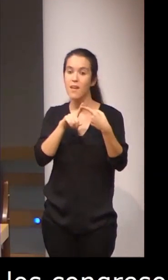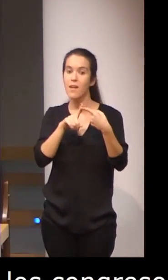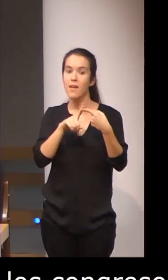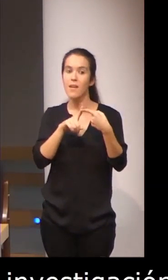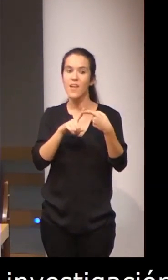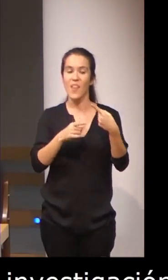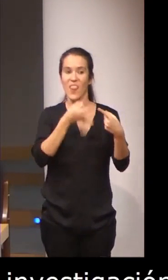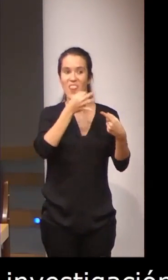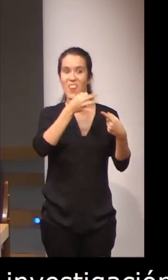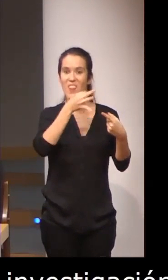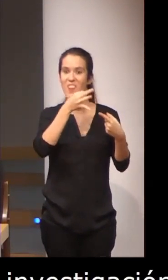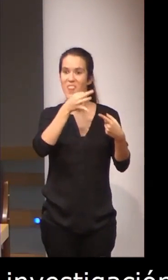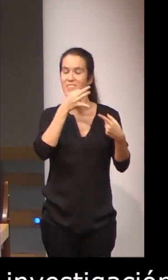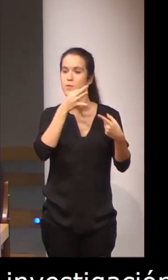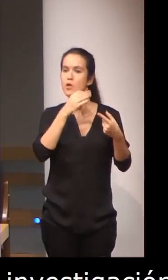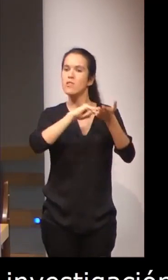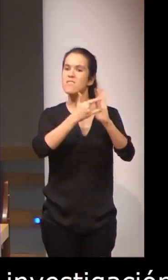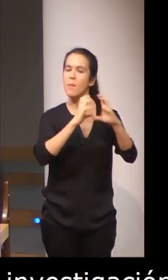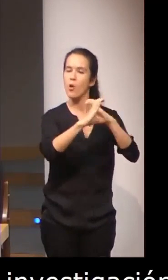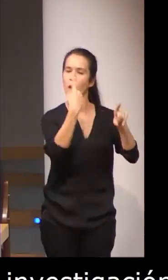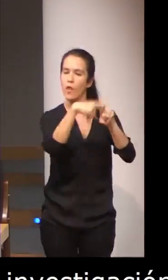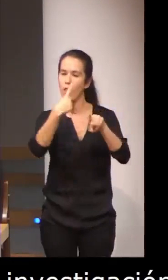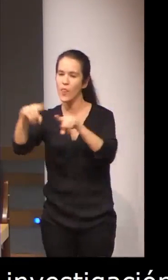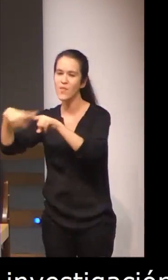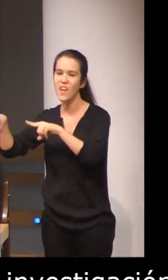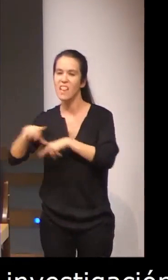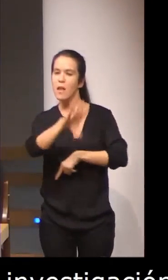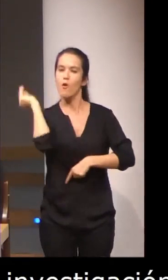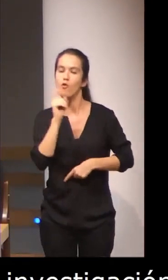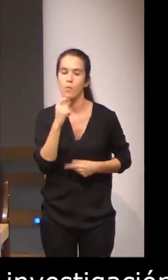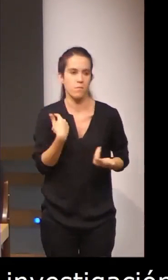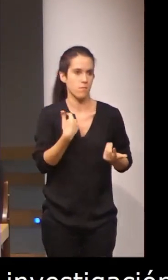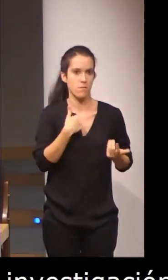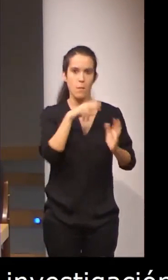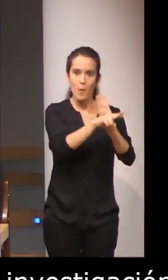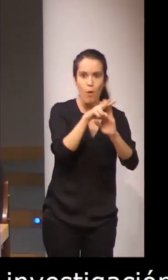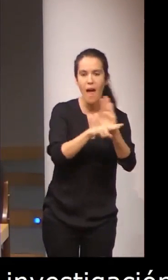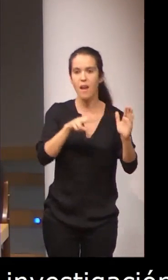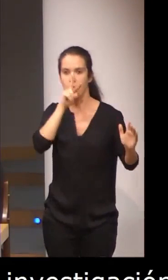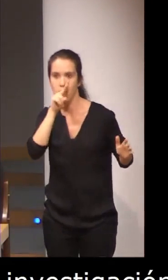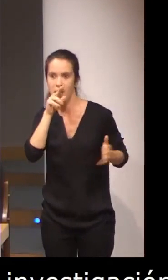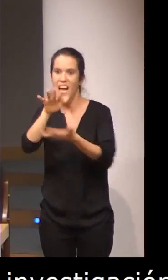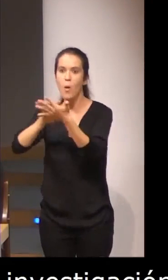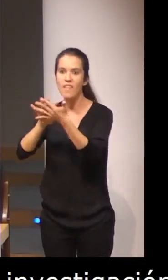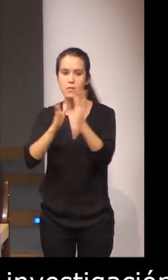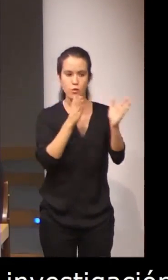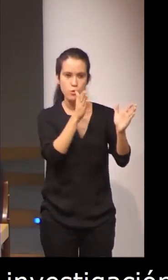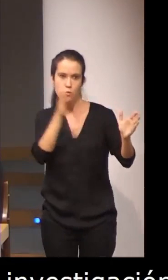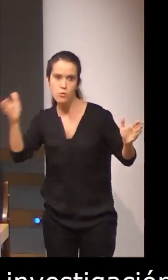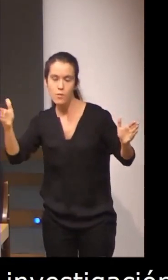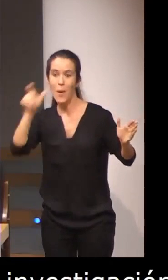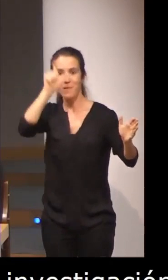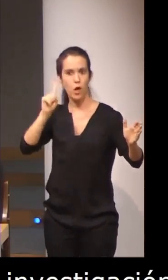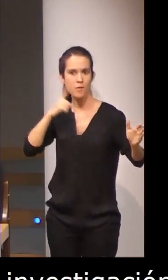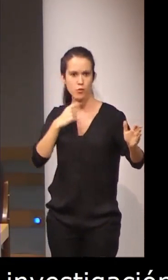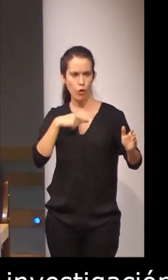discursos en diferentes sistemas de comunicación, comunicación bimodal, lengua oral, lengua de signo, en diferentes personas sordas?